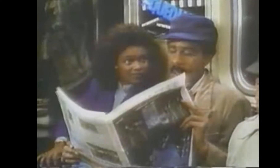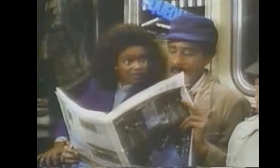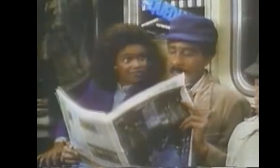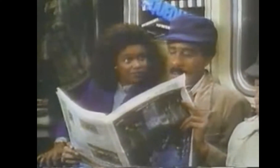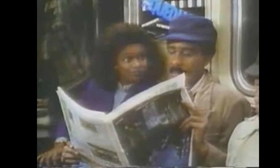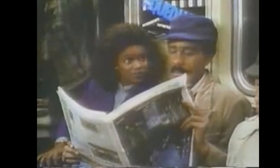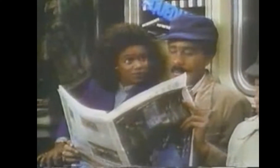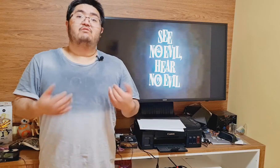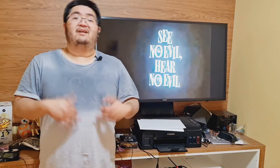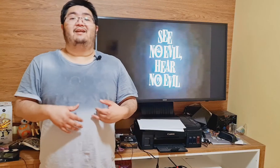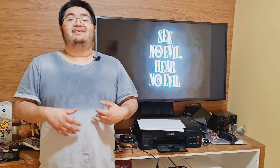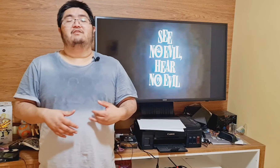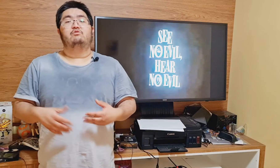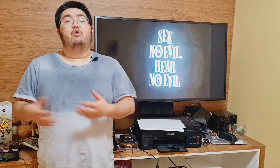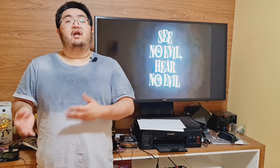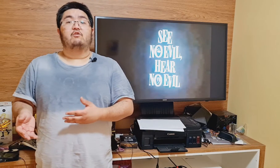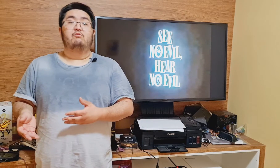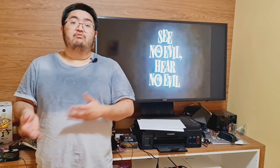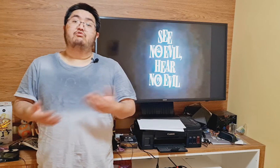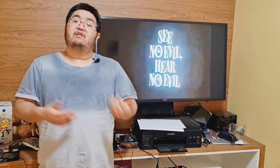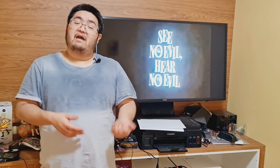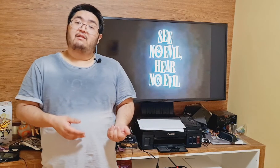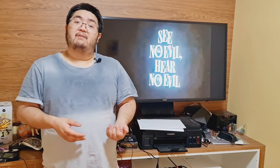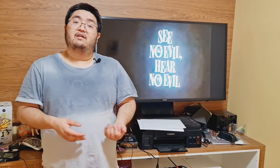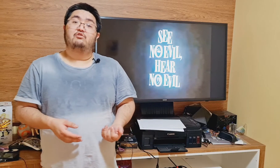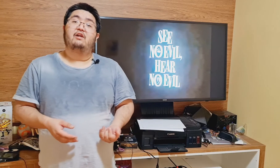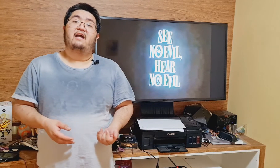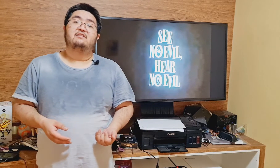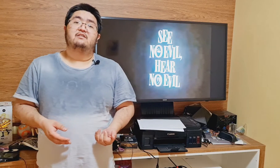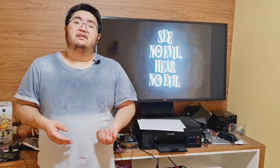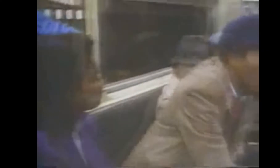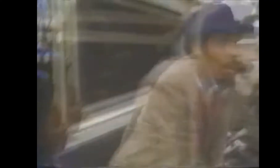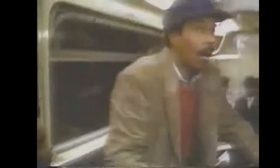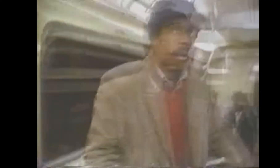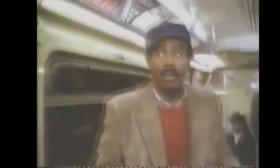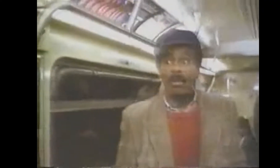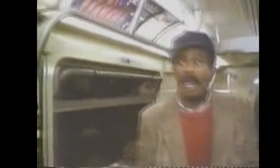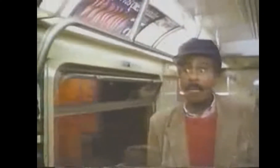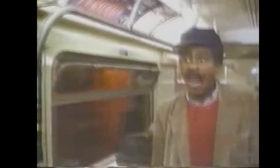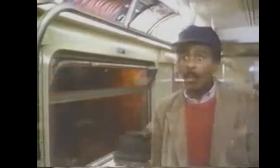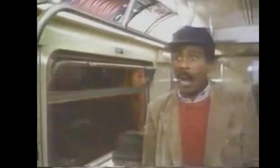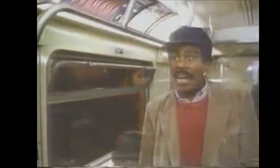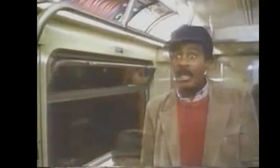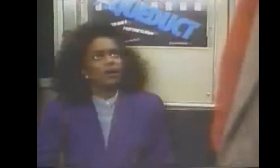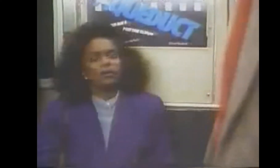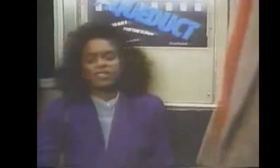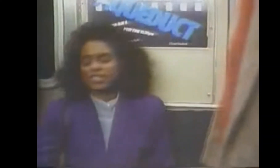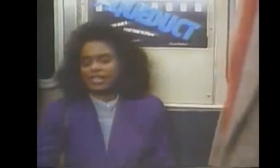finalizando na contratação de Wally como funcionário da banca de jornais. Além de terem privação de um dos sentidos,